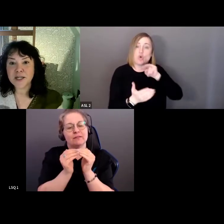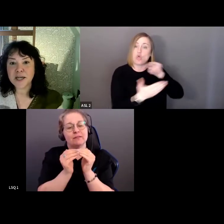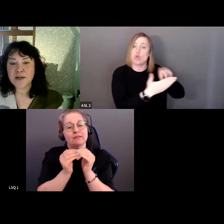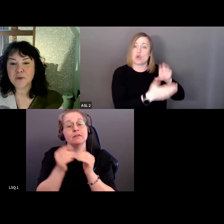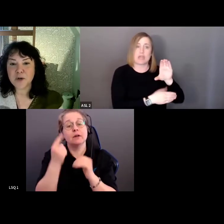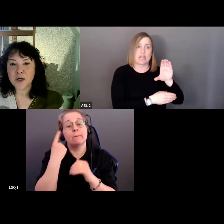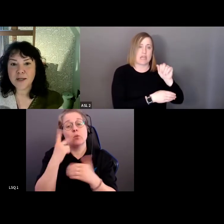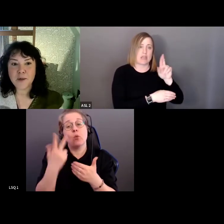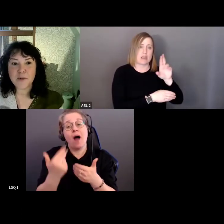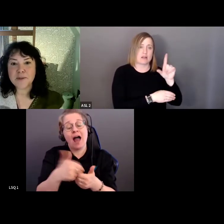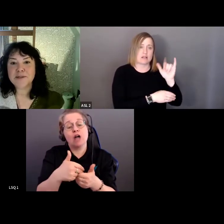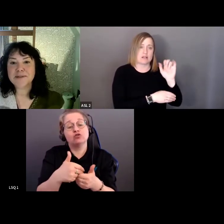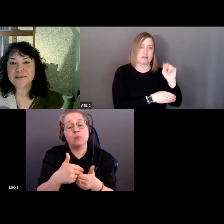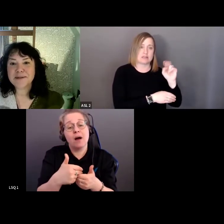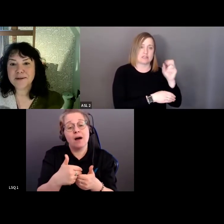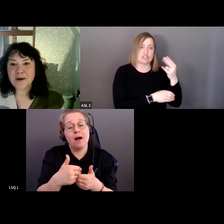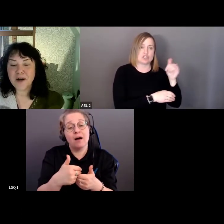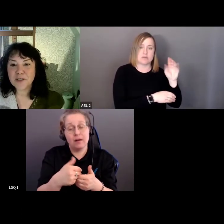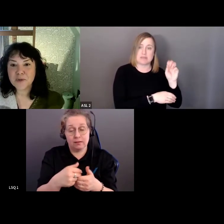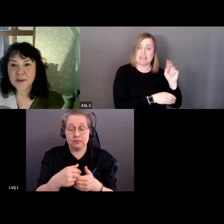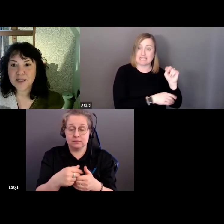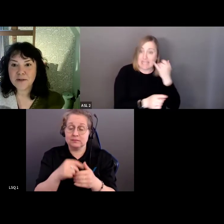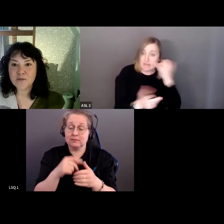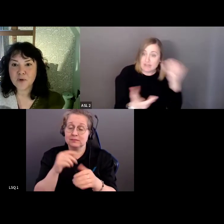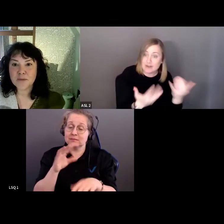à lire ce qu'a écrit Caroline Schemen.